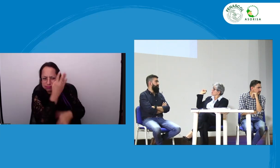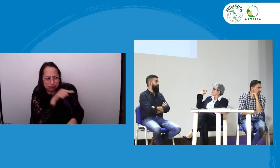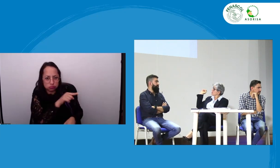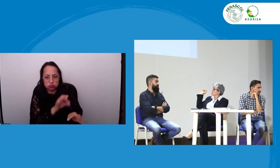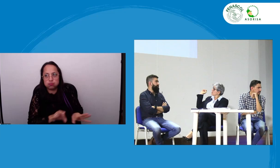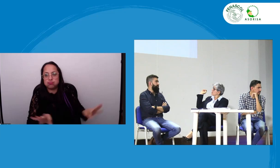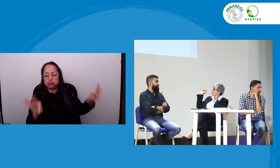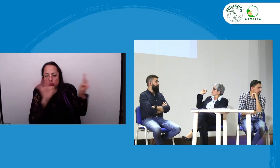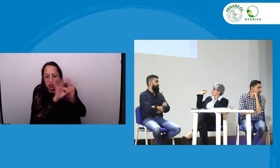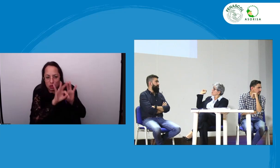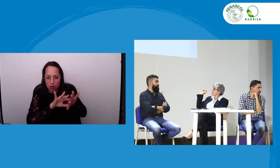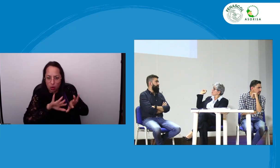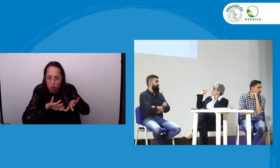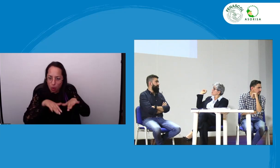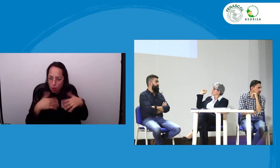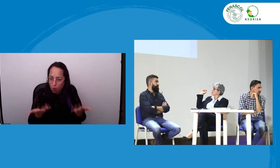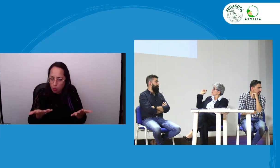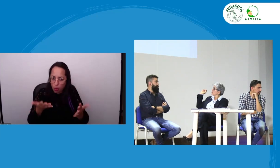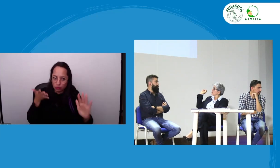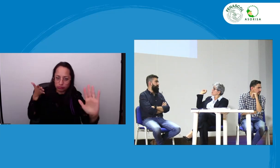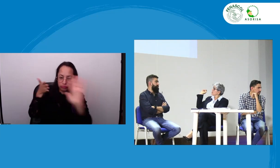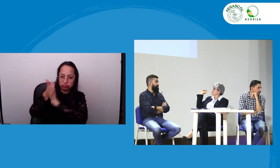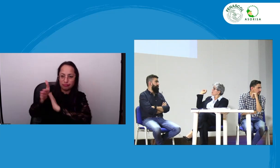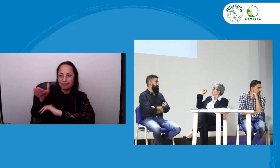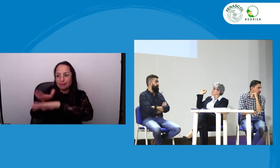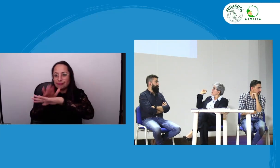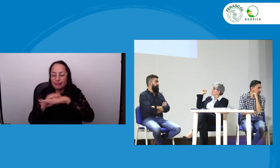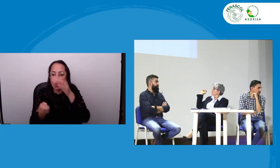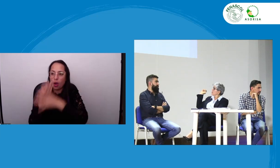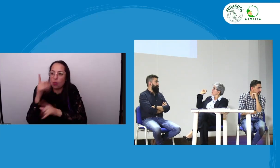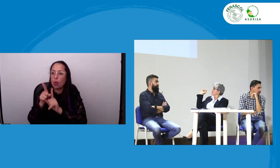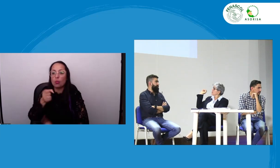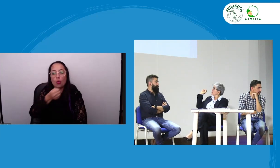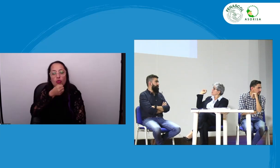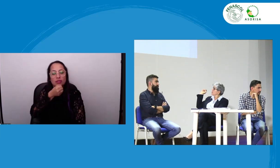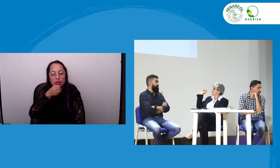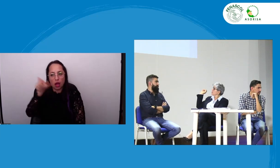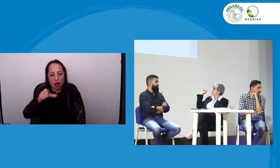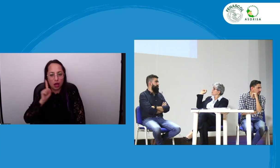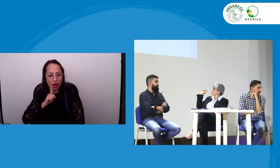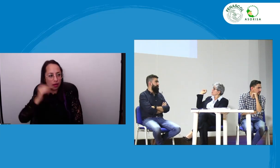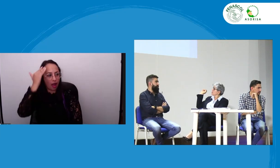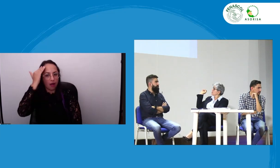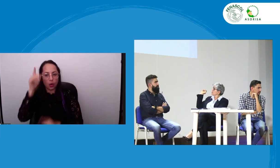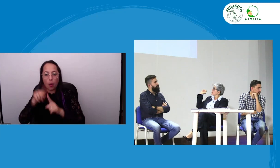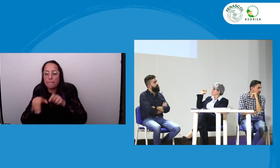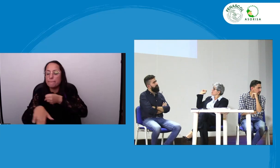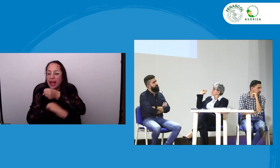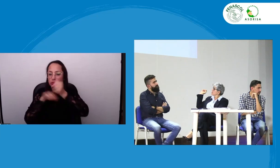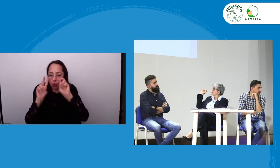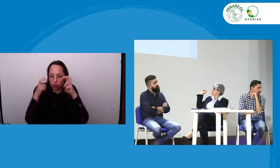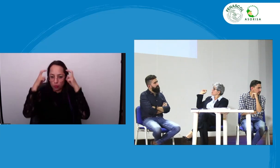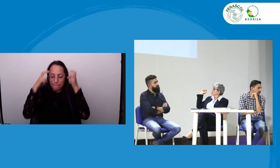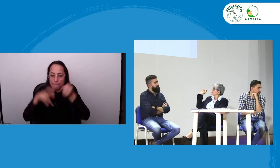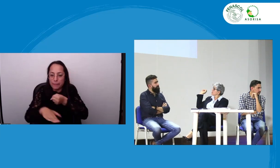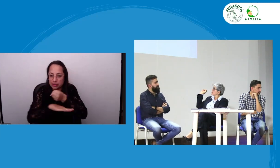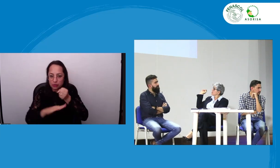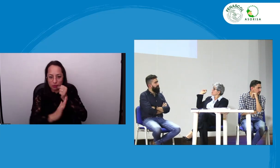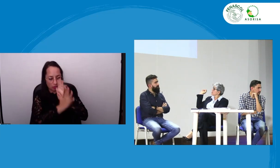las leyes los decretos que se han creado sabemos de su importancia también muchas veces también